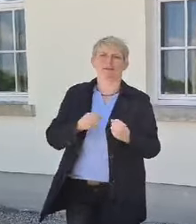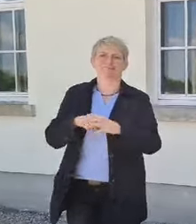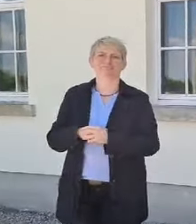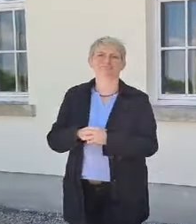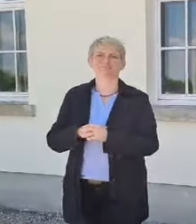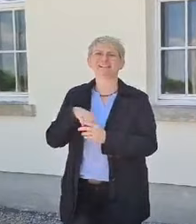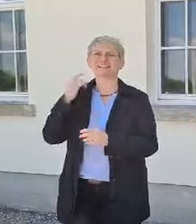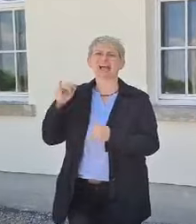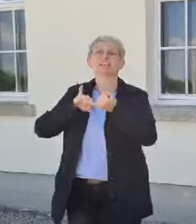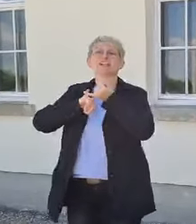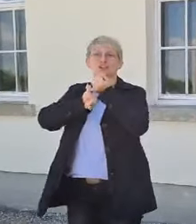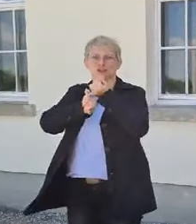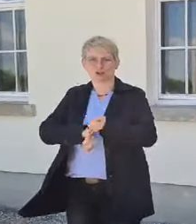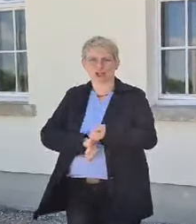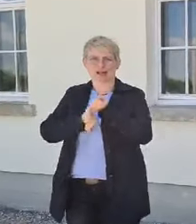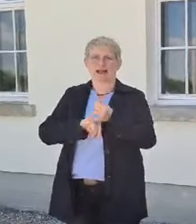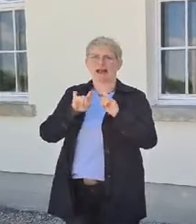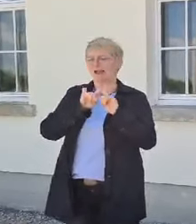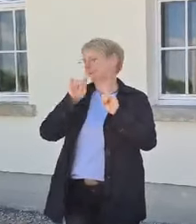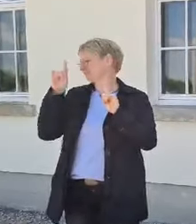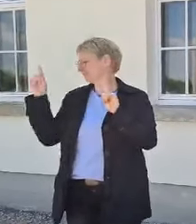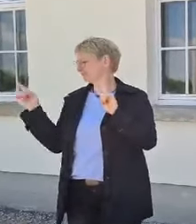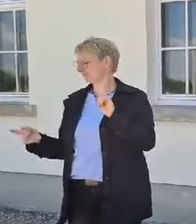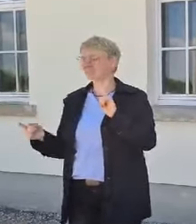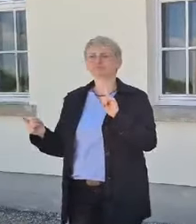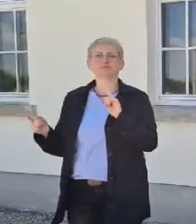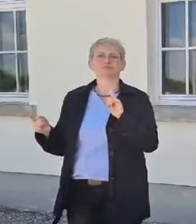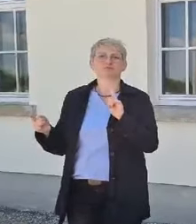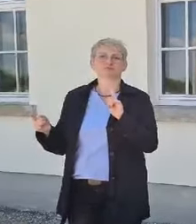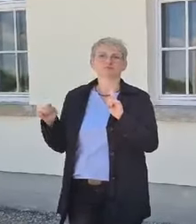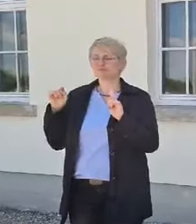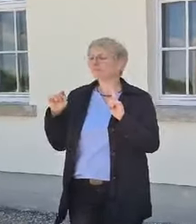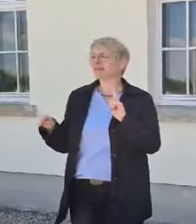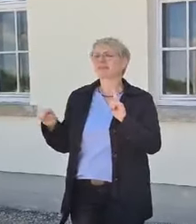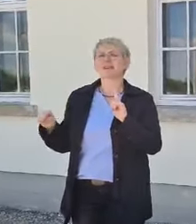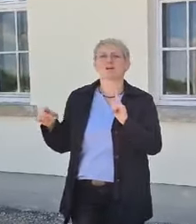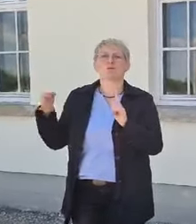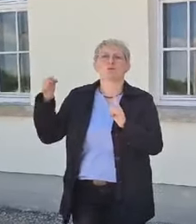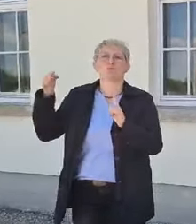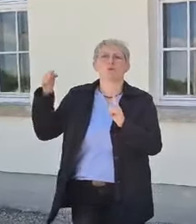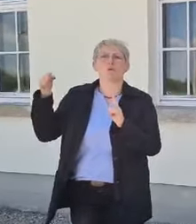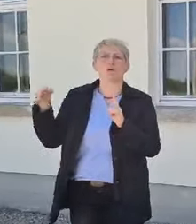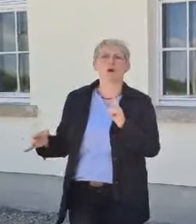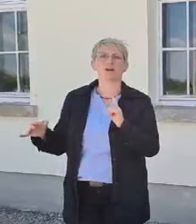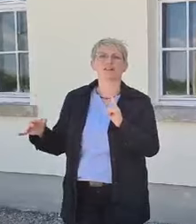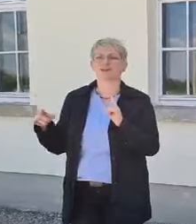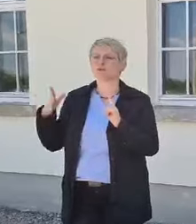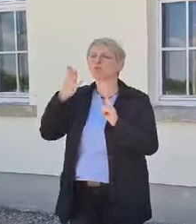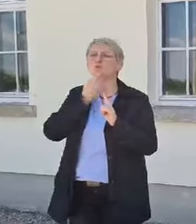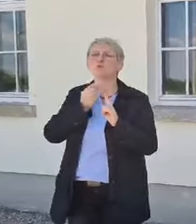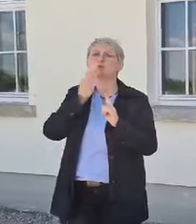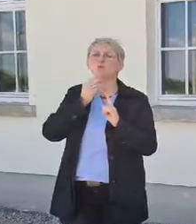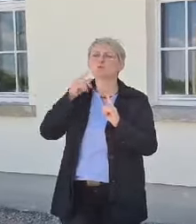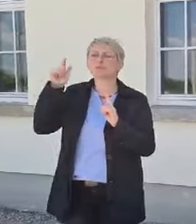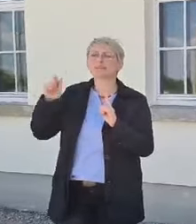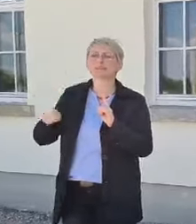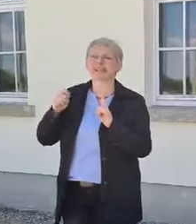Shanghai geführt. Das war einer der Orte, an die gerade Juden, die auf dem Weg ins Exil waren, noch